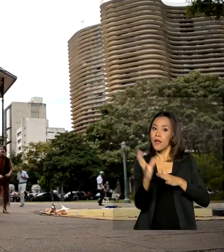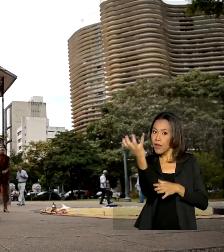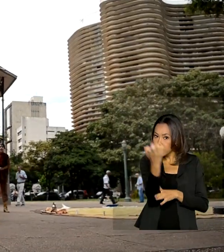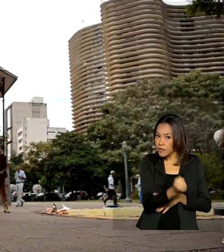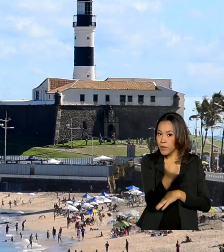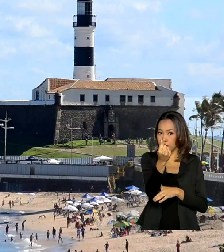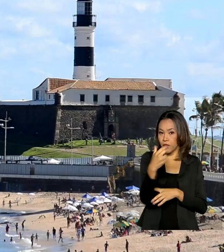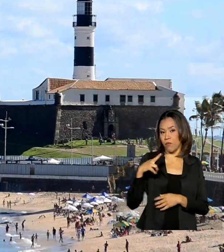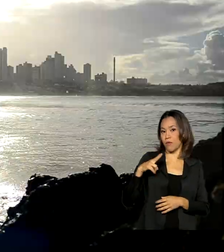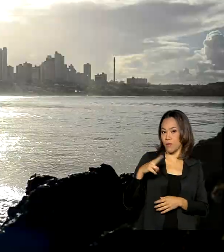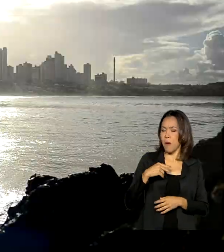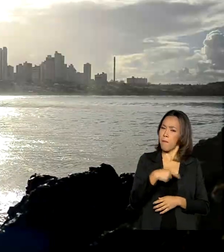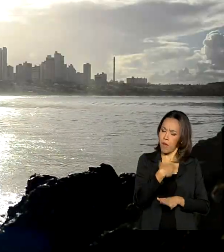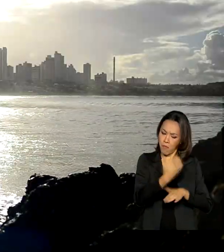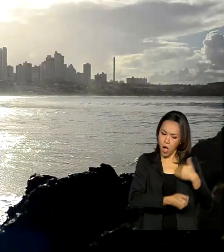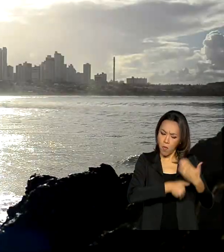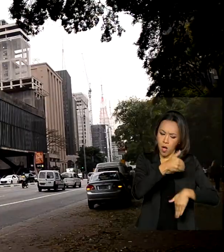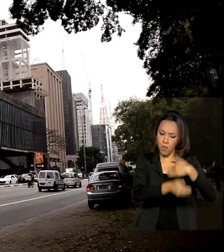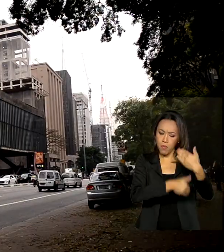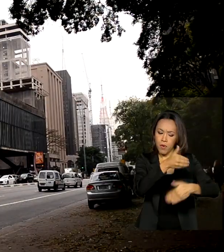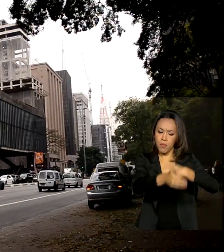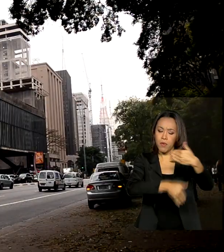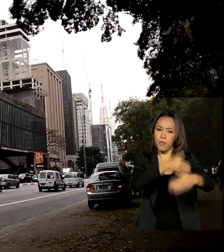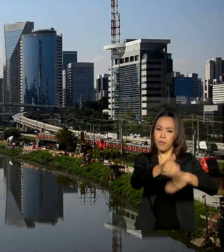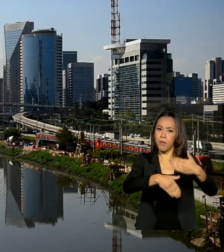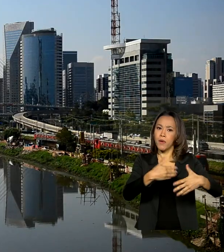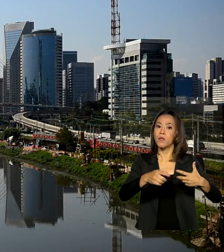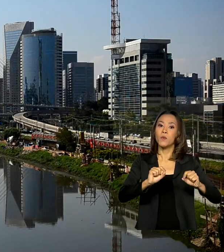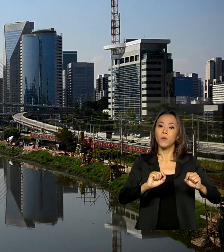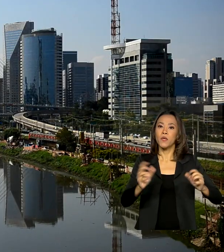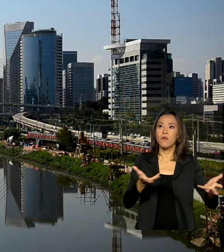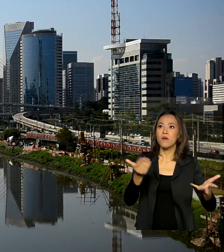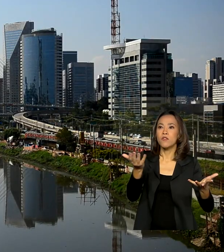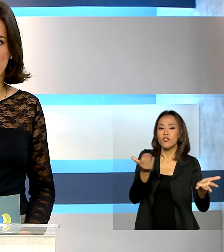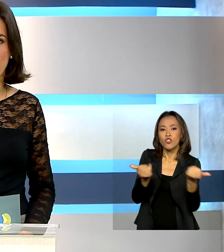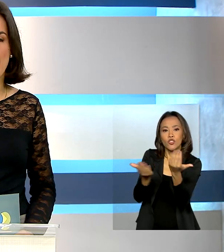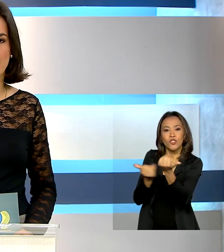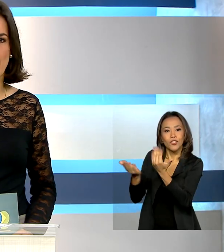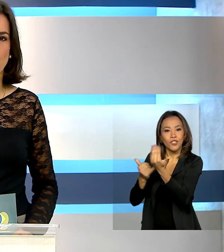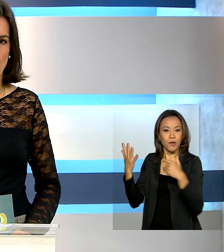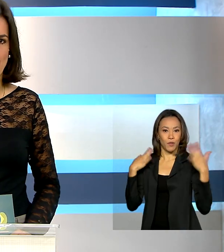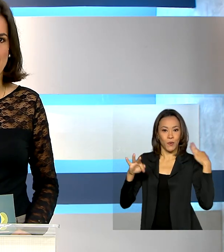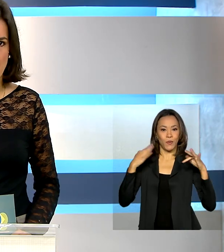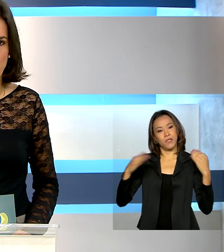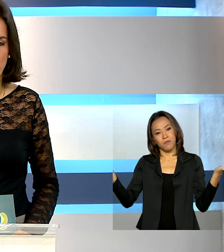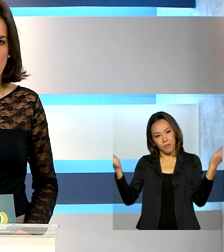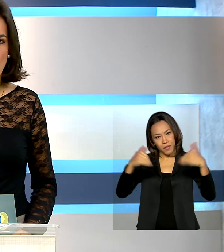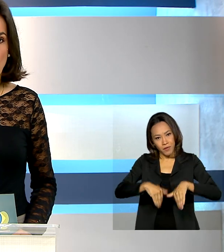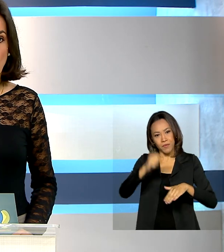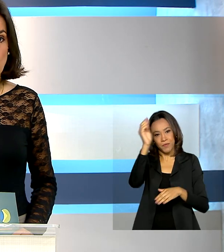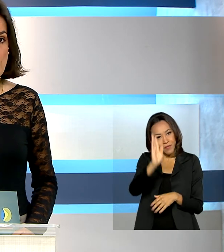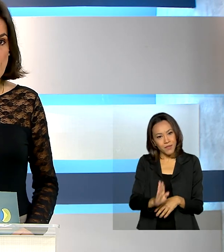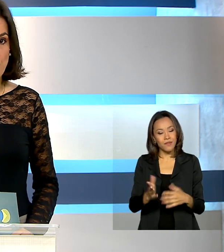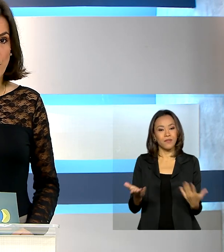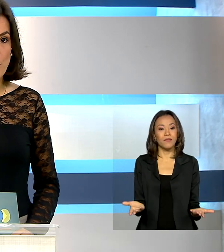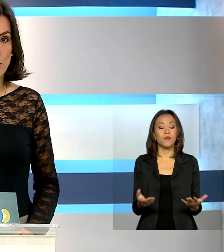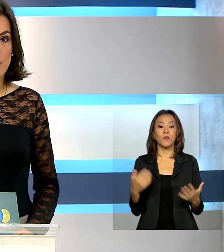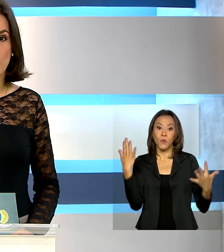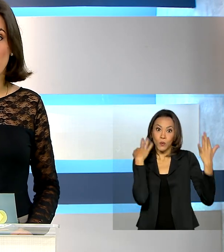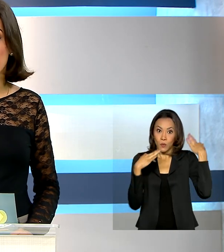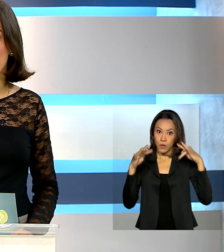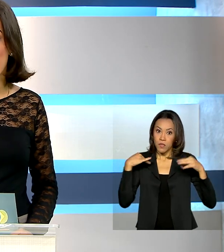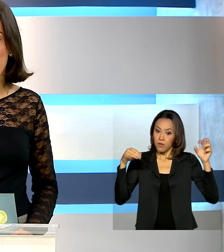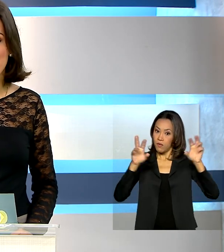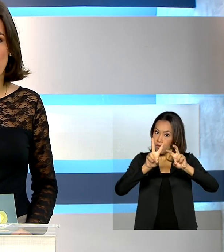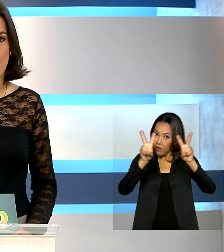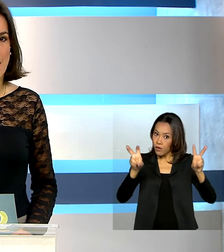privado para desenvolver ações que aumentem o fluxo de turistas estrangeiros em território brasileiro. O turismo foi um